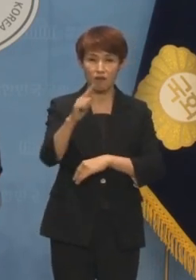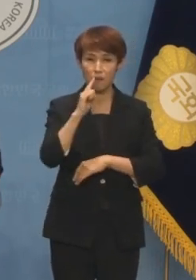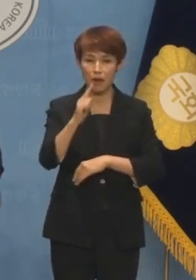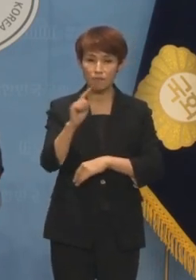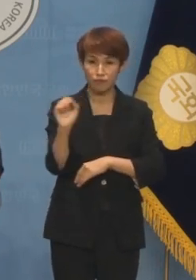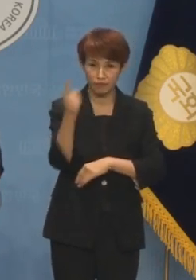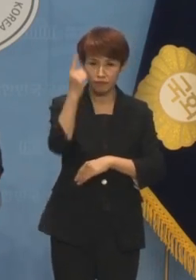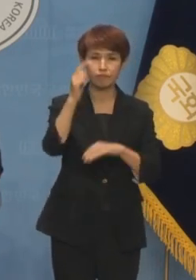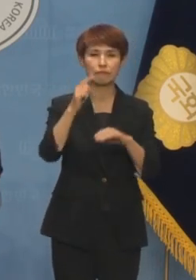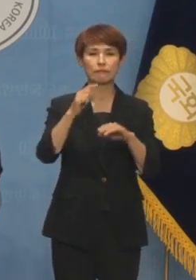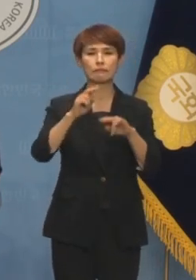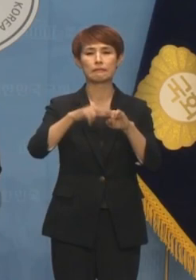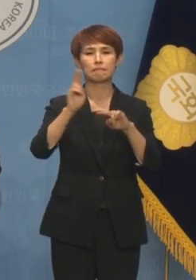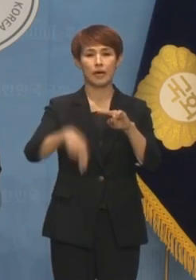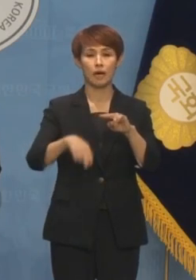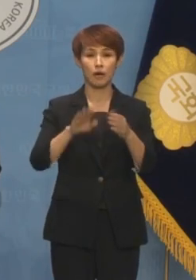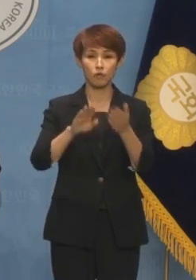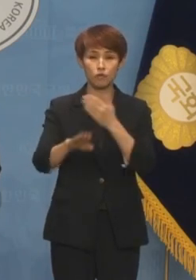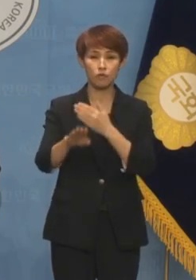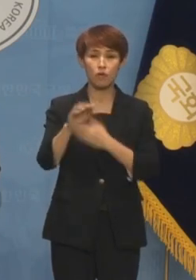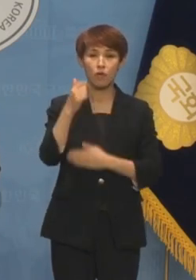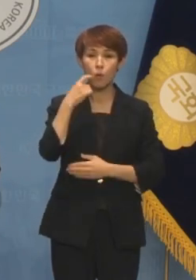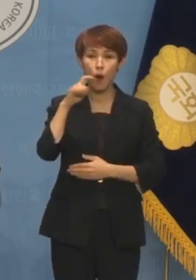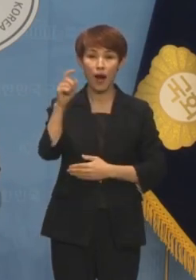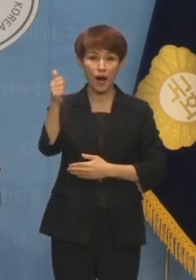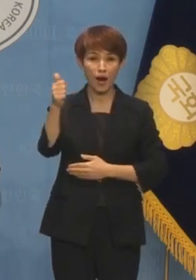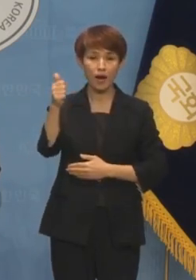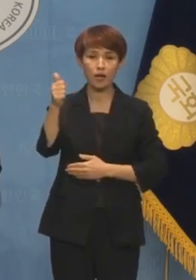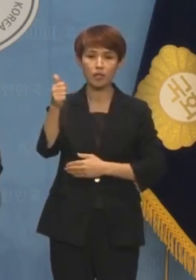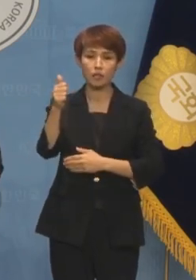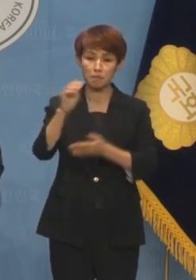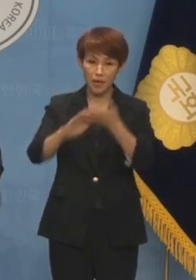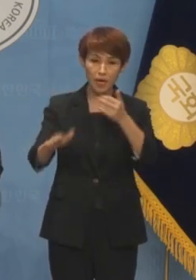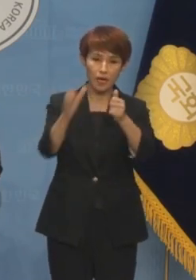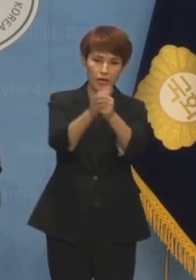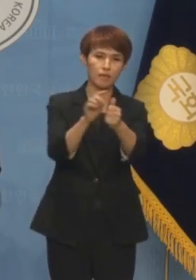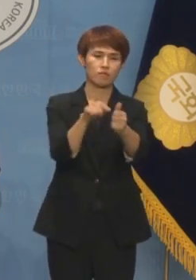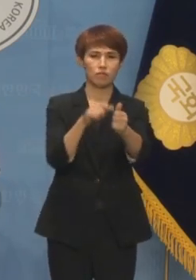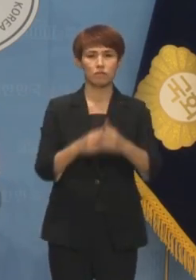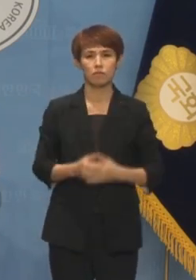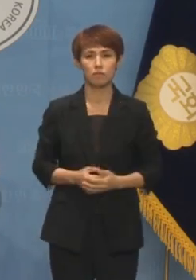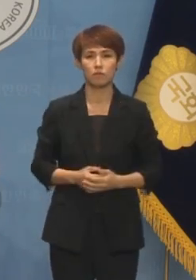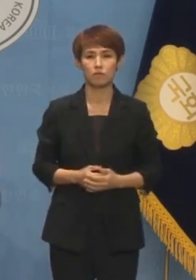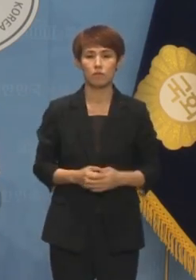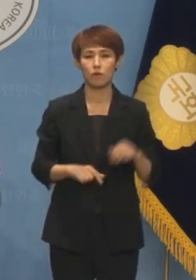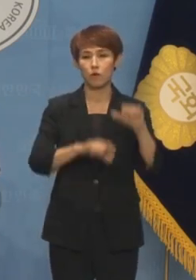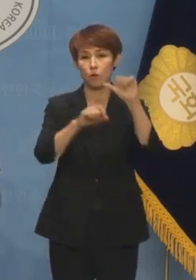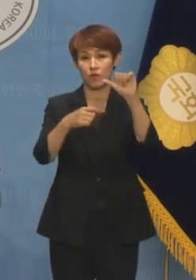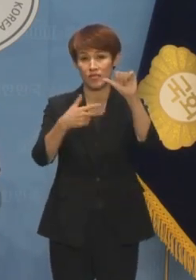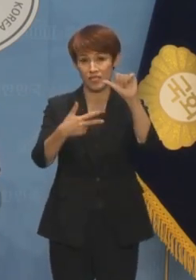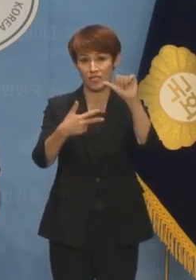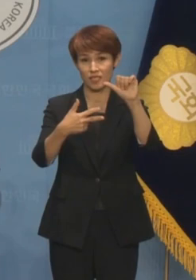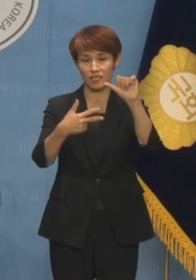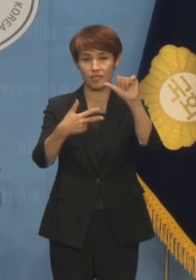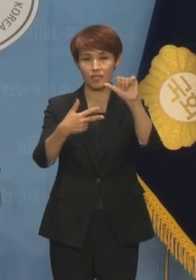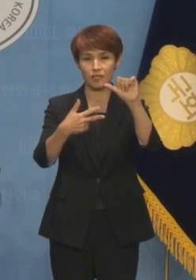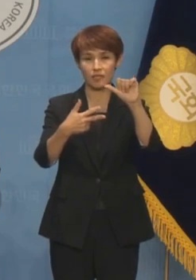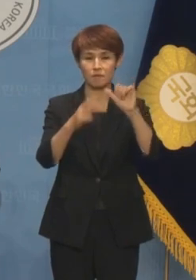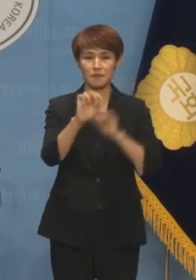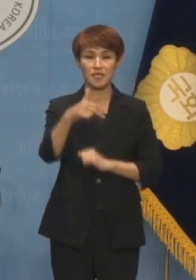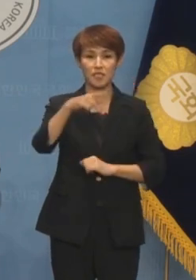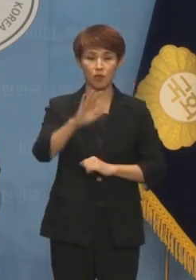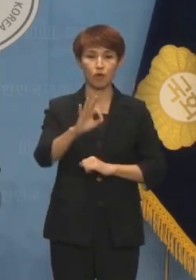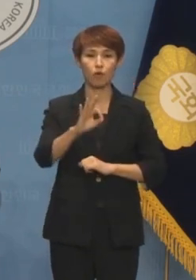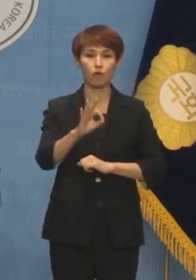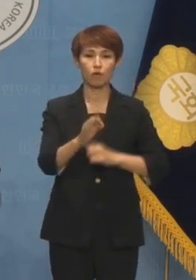황상무 전수석의 후임입니다 나흘 전인 5월 7일엔 민정수석을 신설하면서